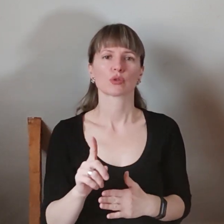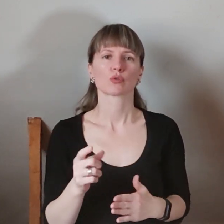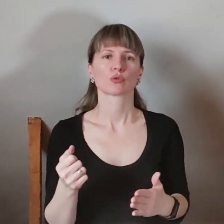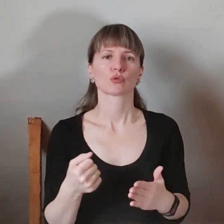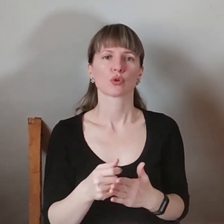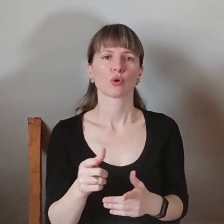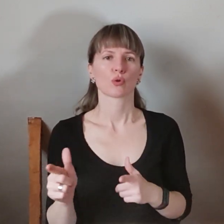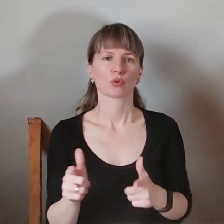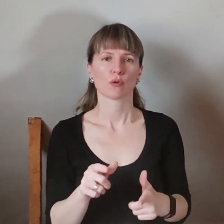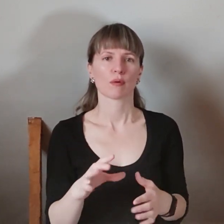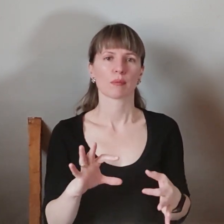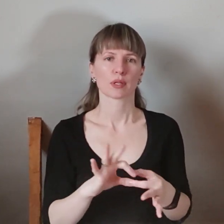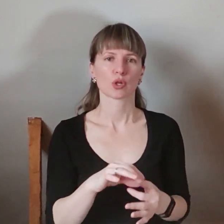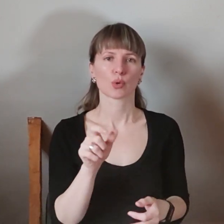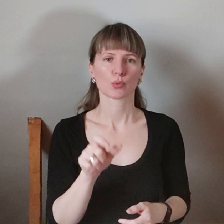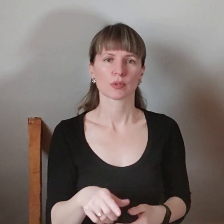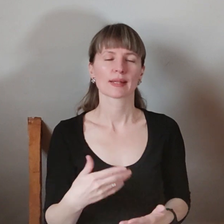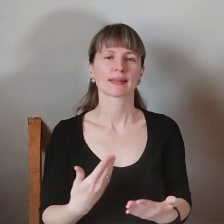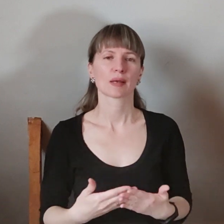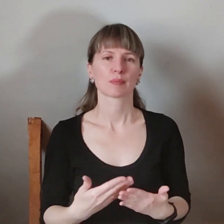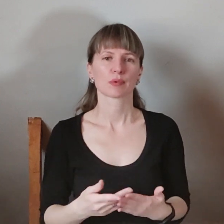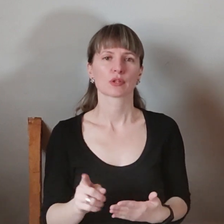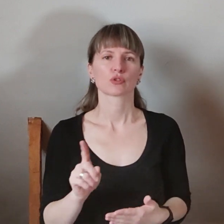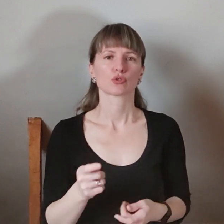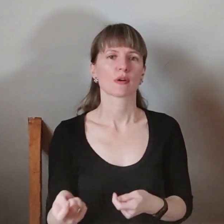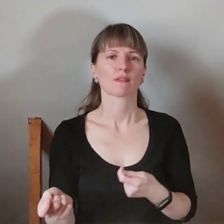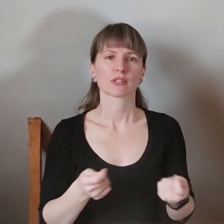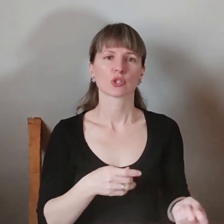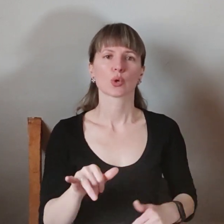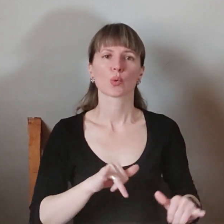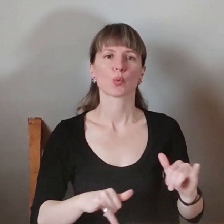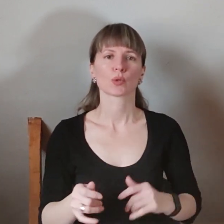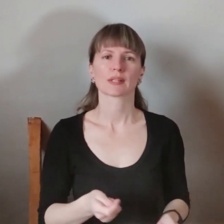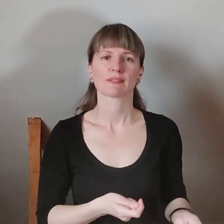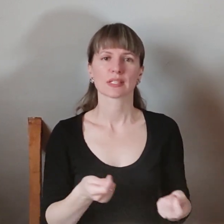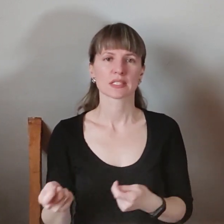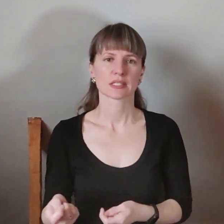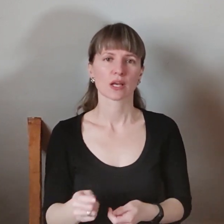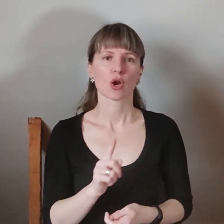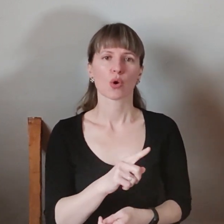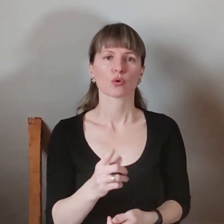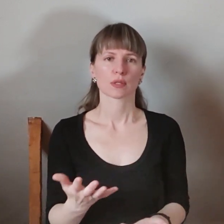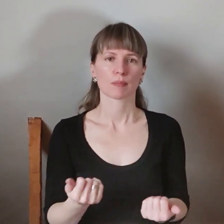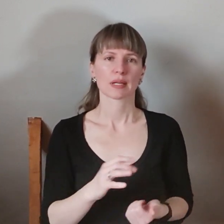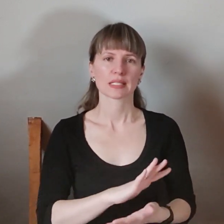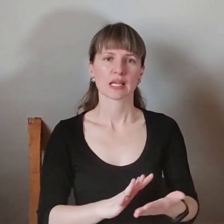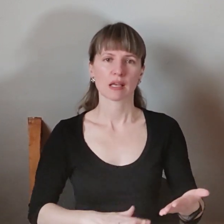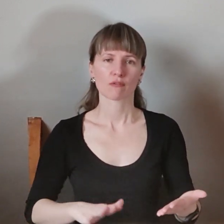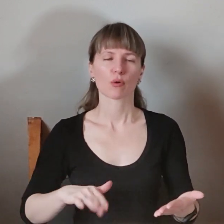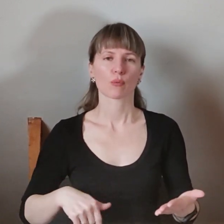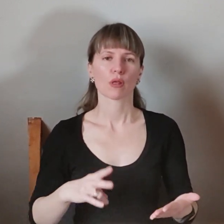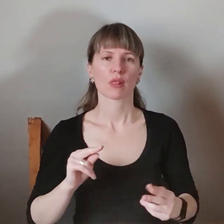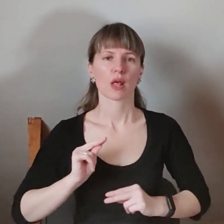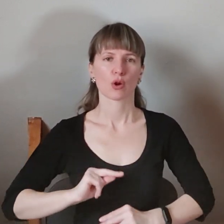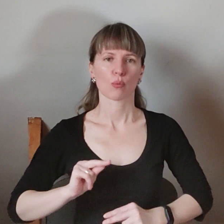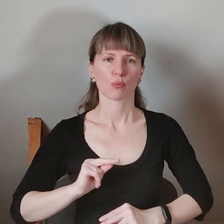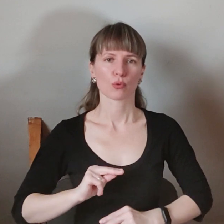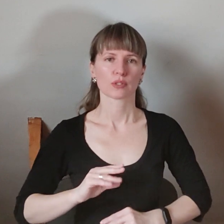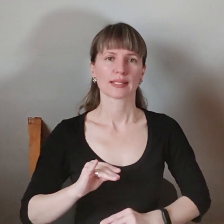долучитися людина. Тобто наприклад, що везти, куди везти. Кожен бере собі заявку, потім на роботу і їде